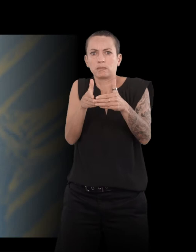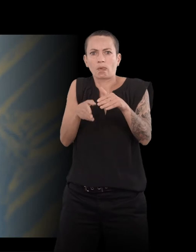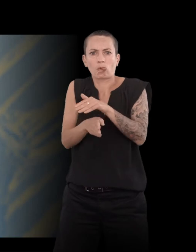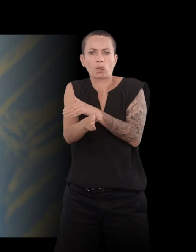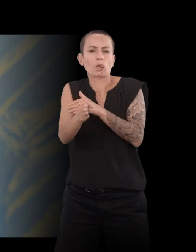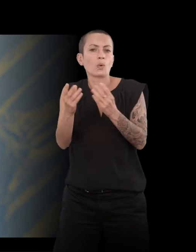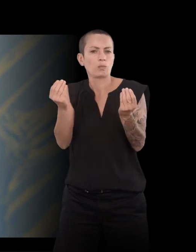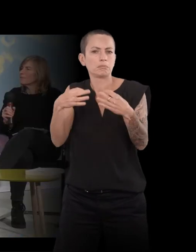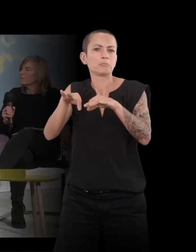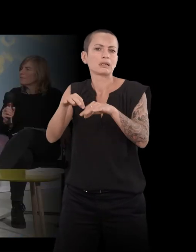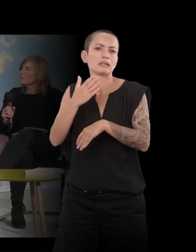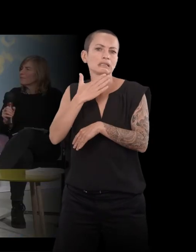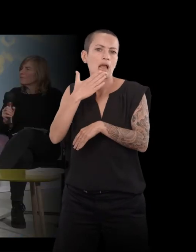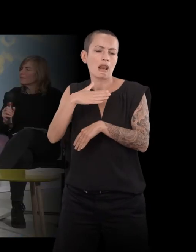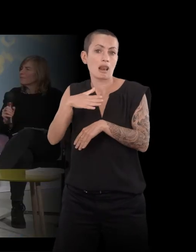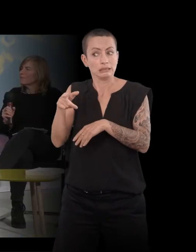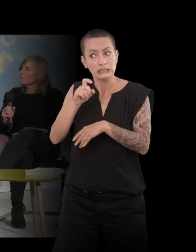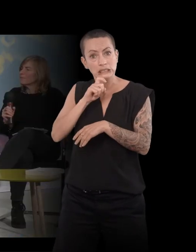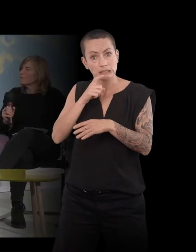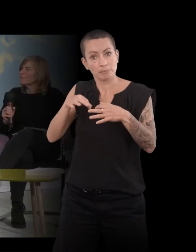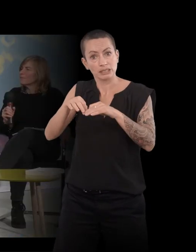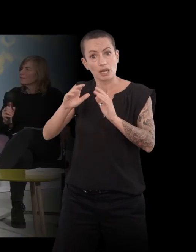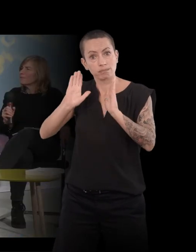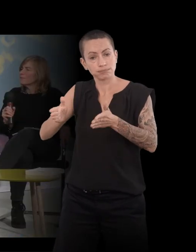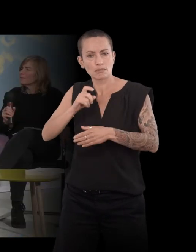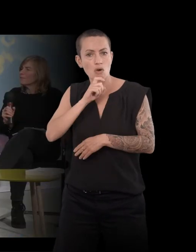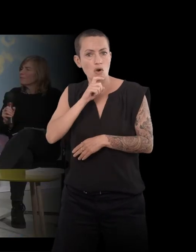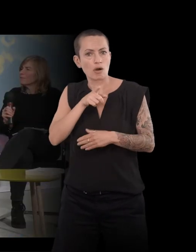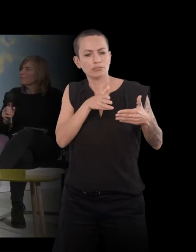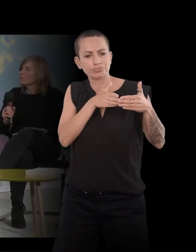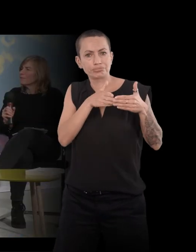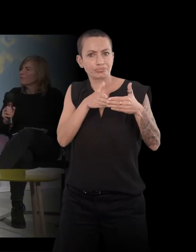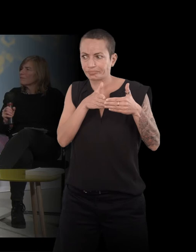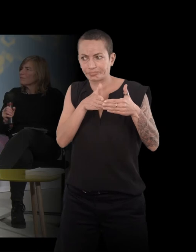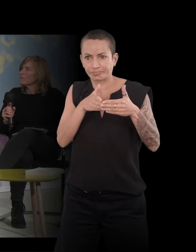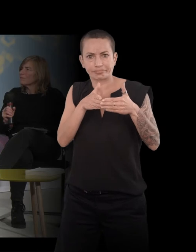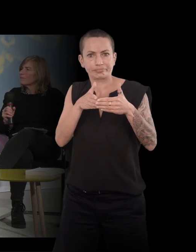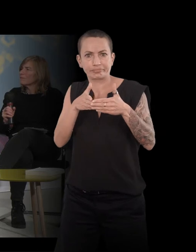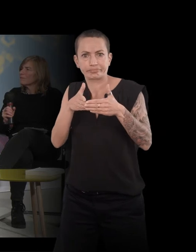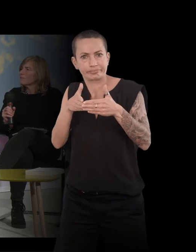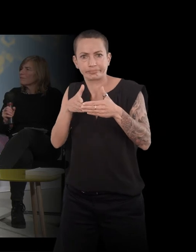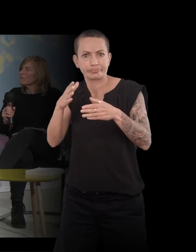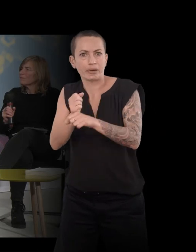encore Israël. Et que le bateau n'a jamais pu accoster. Il est revenu.